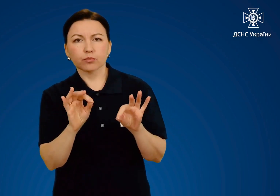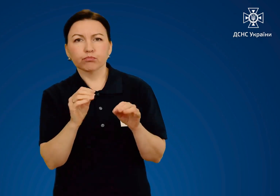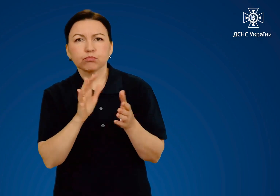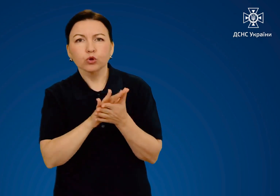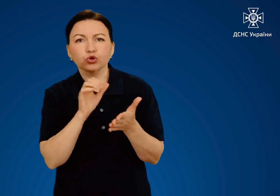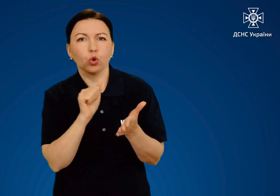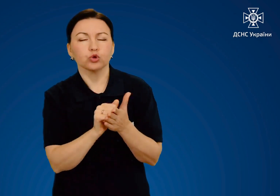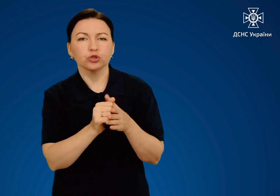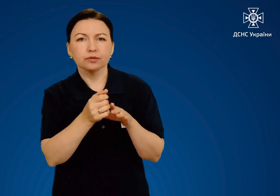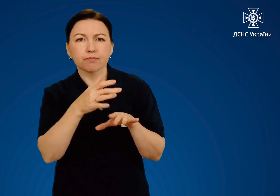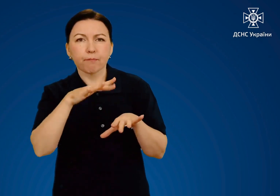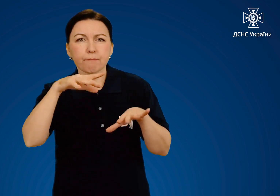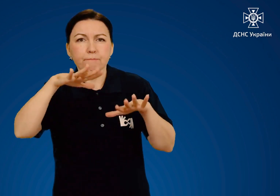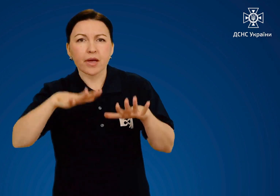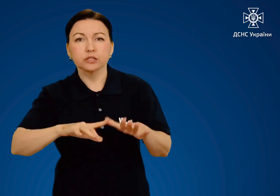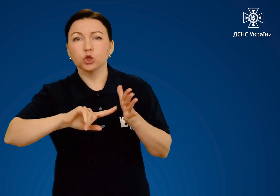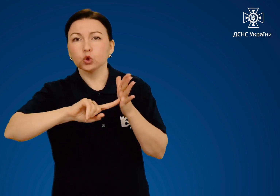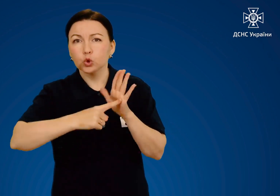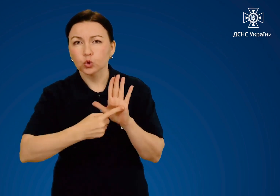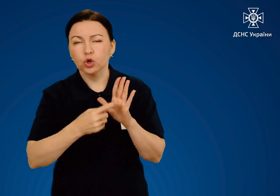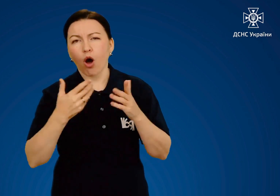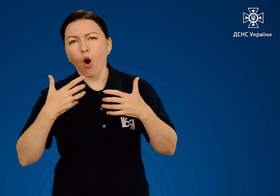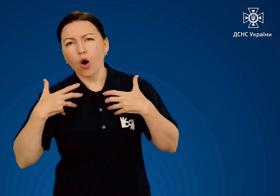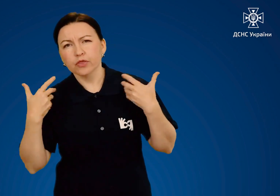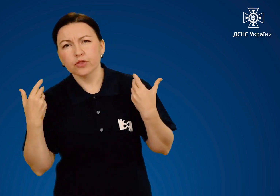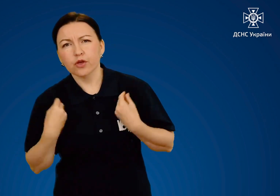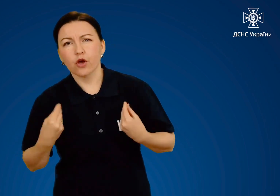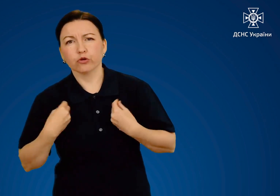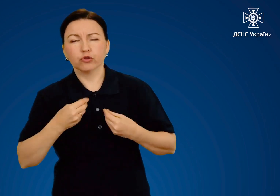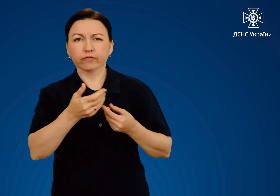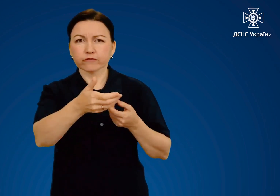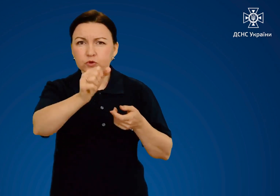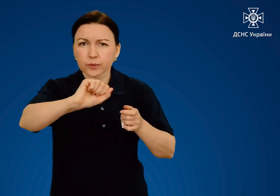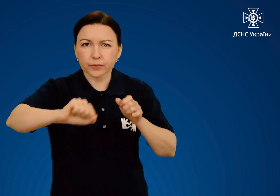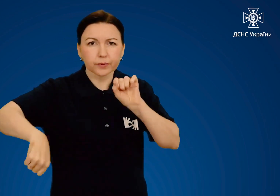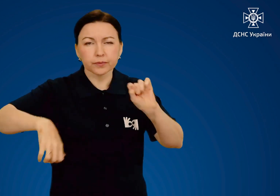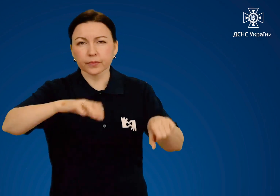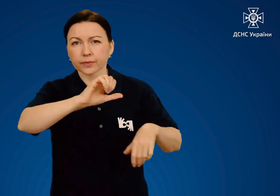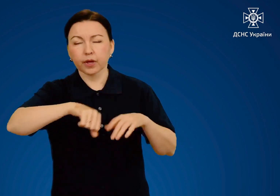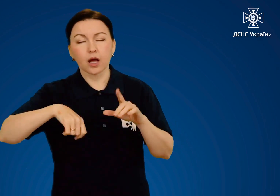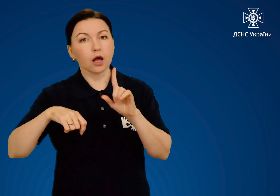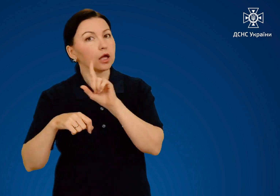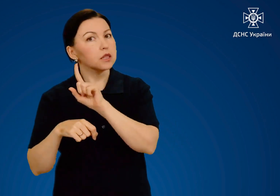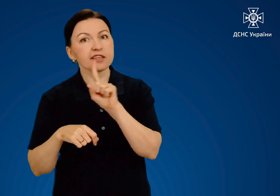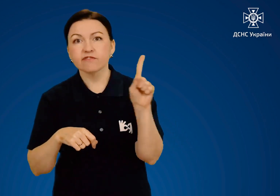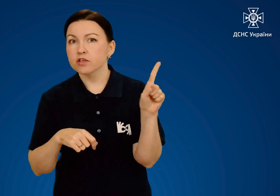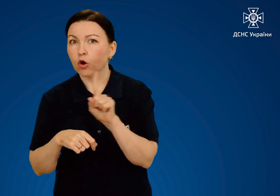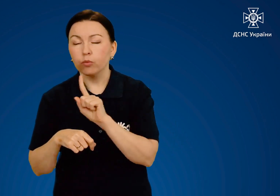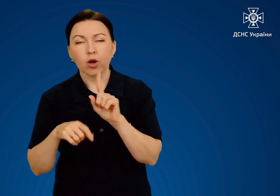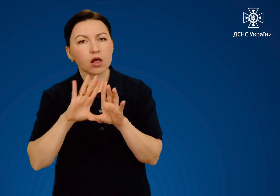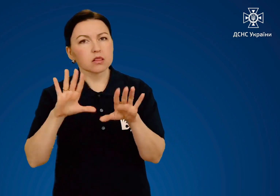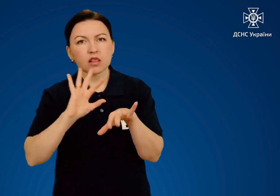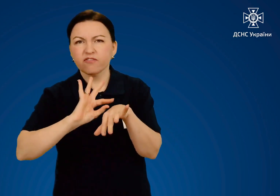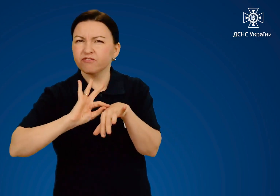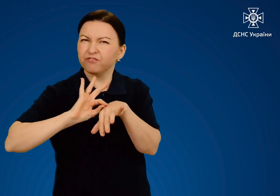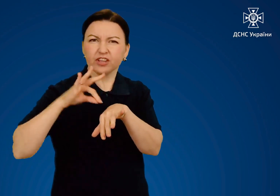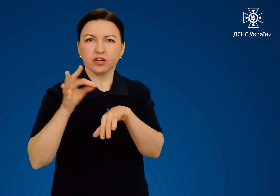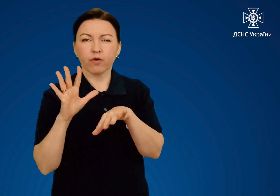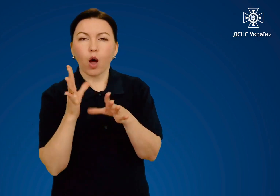пошкоджені ділянки від одягу і гарячих частинок. Проте ні в якому разі не